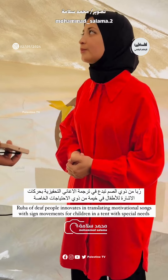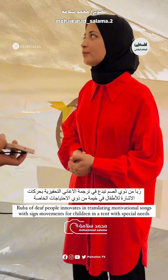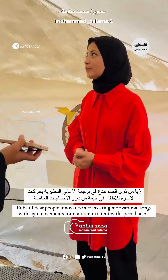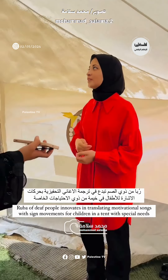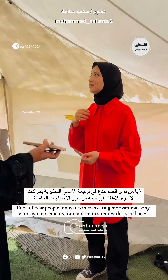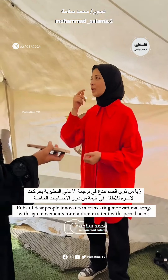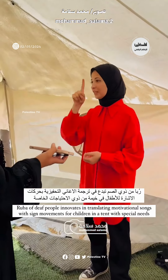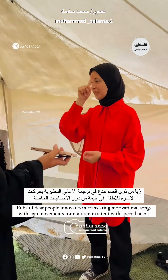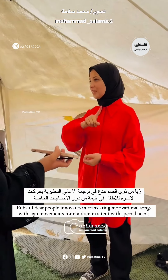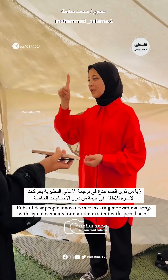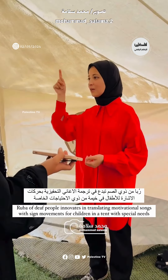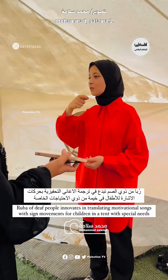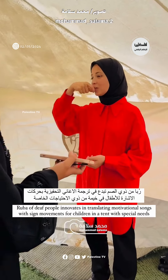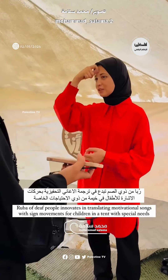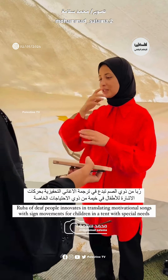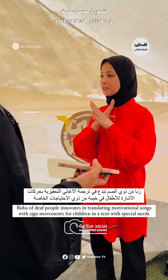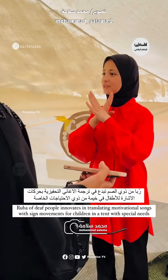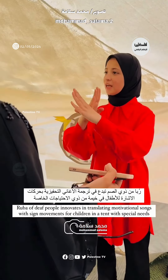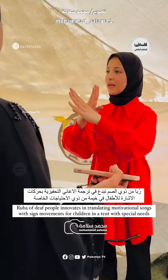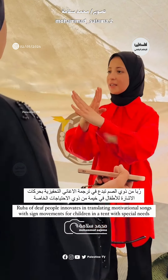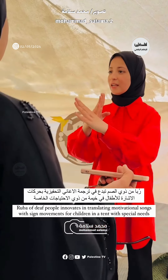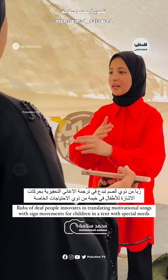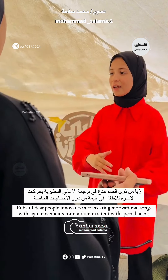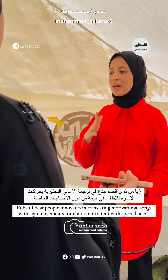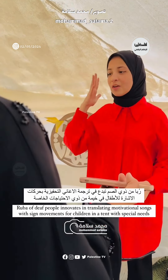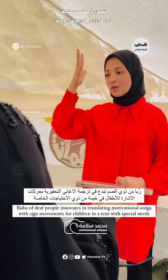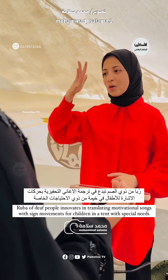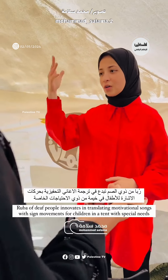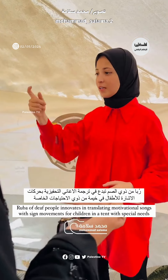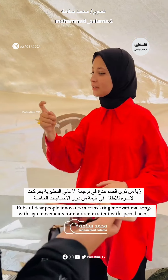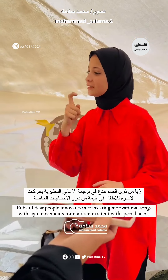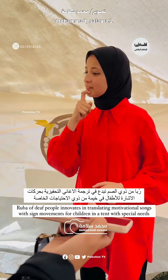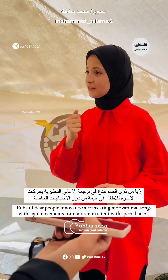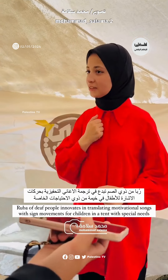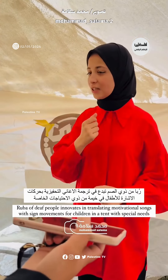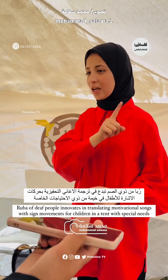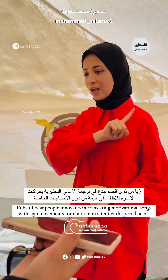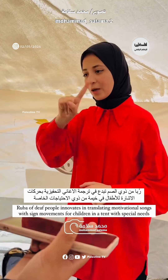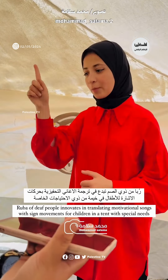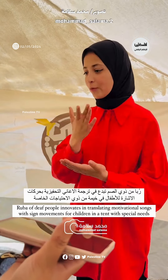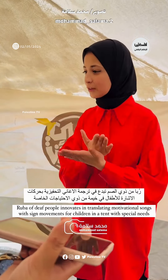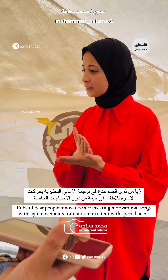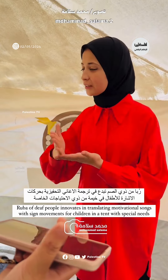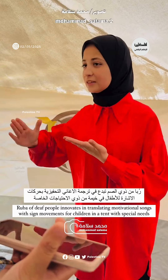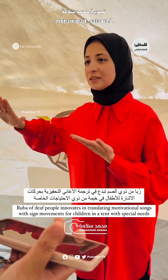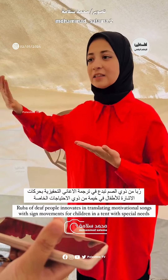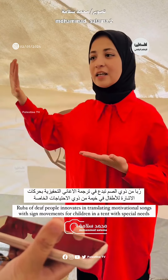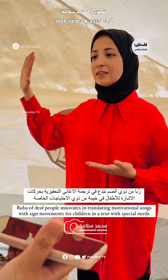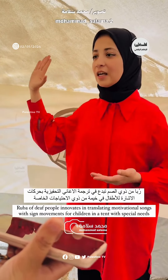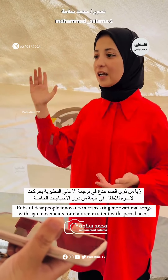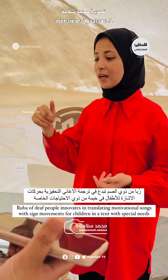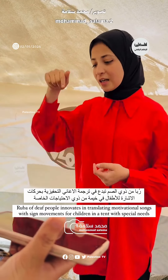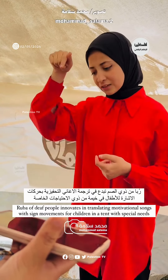المستحيل واحد في غيالك كل اللي ساب والأطرفات